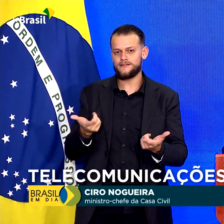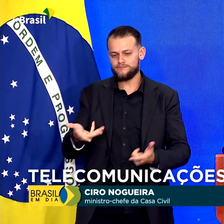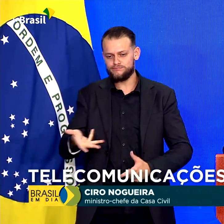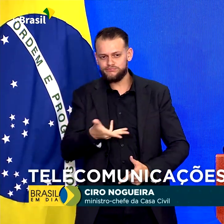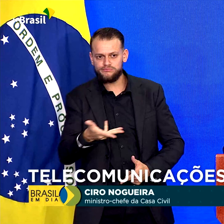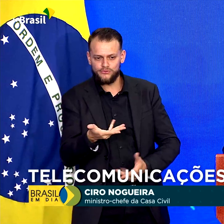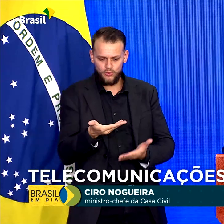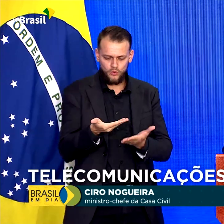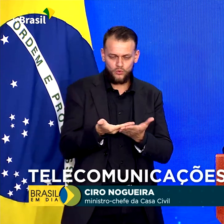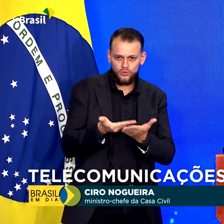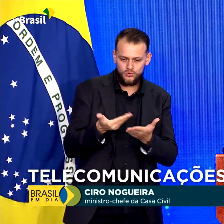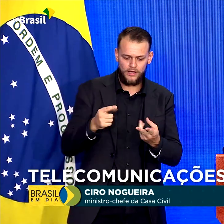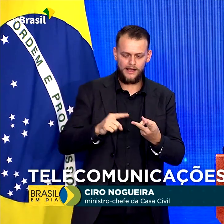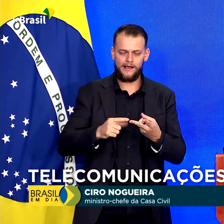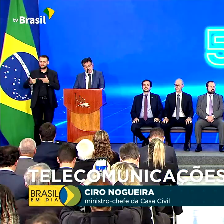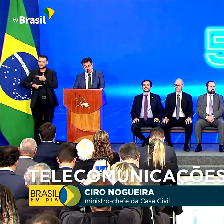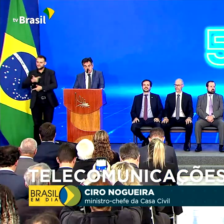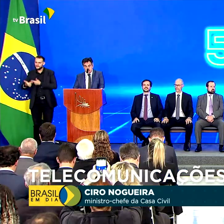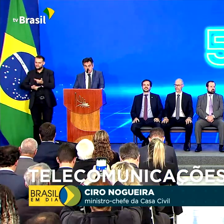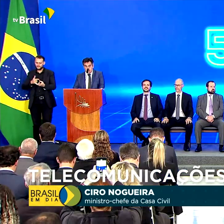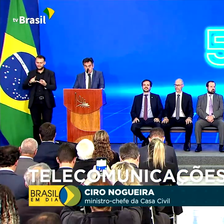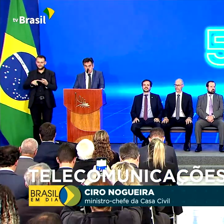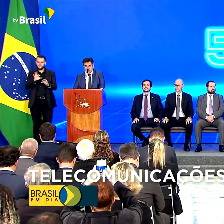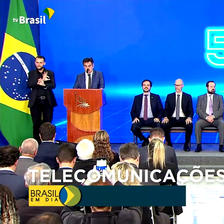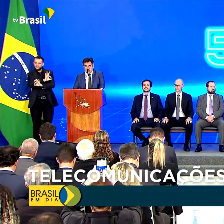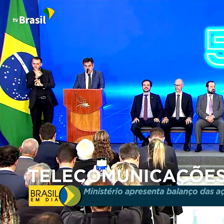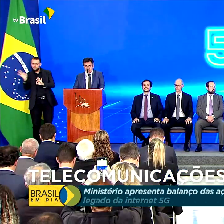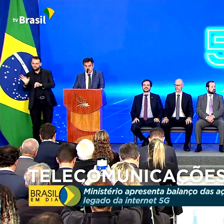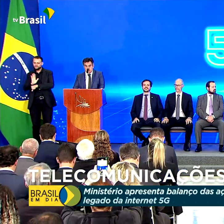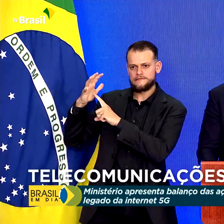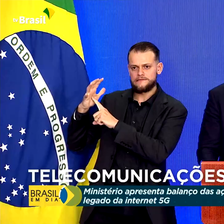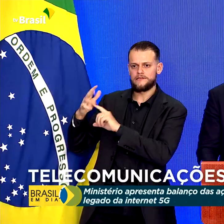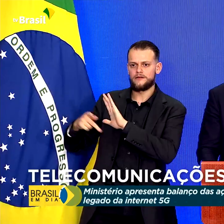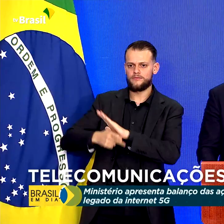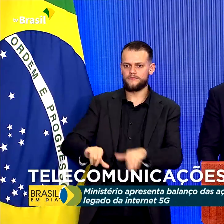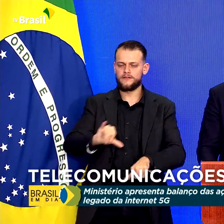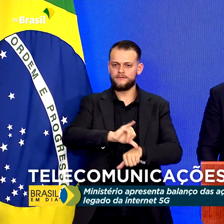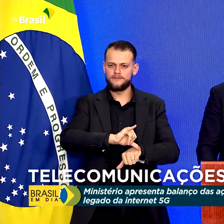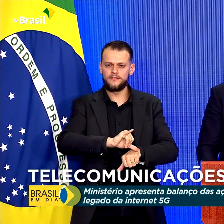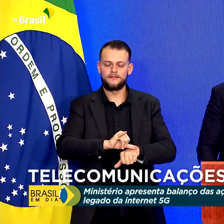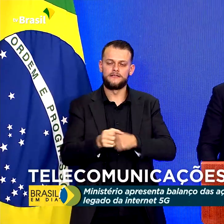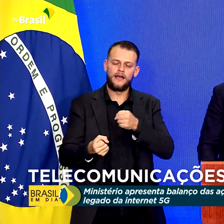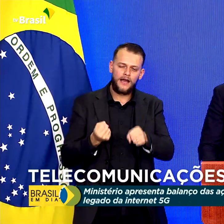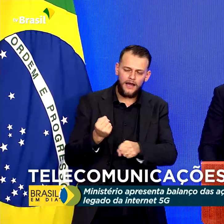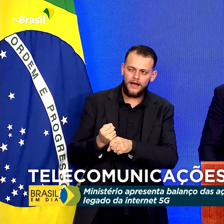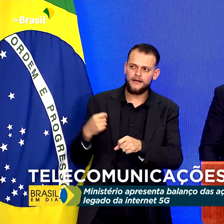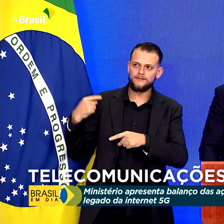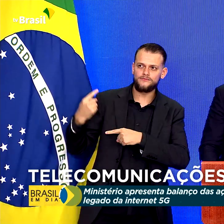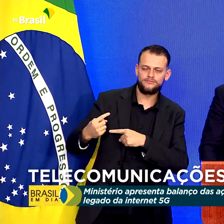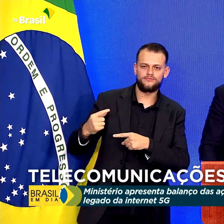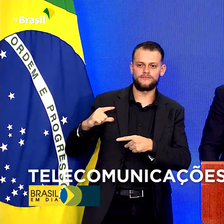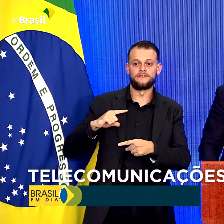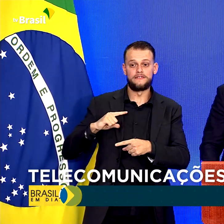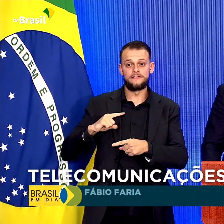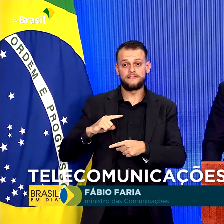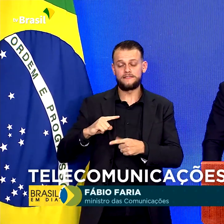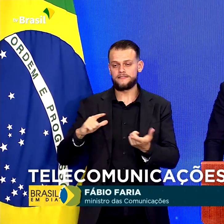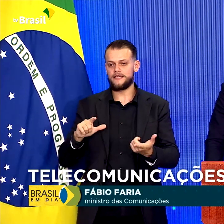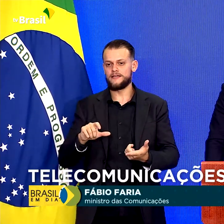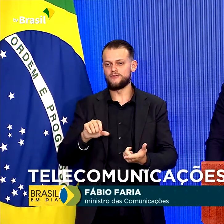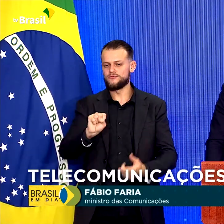estudar, trabalhar, assistir seus filmes, séries. Cada ano que passar nós teremos um sinal melhor